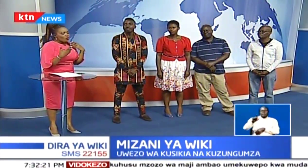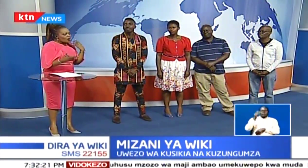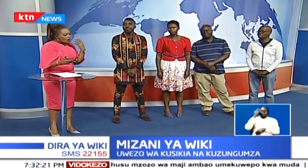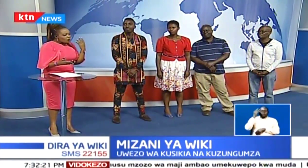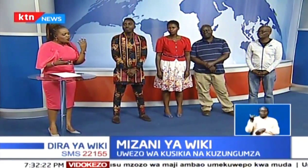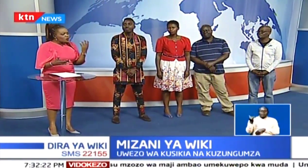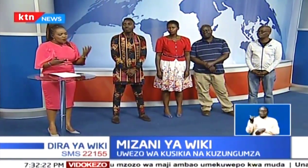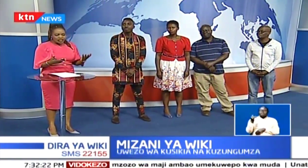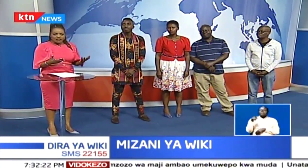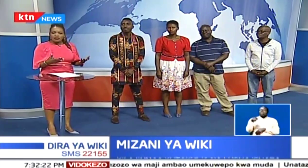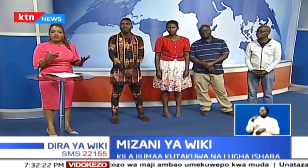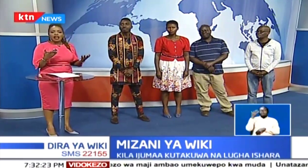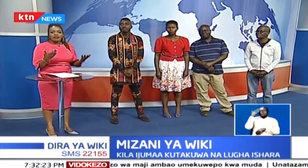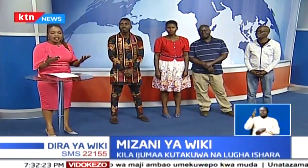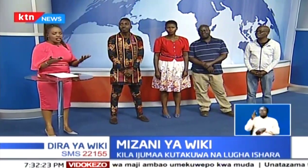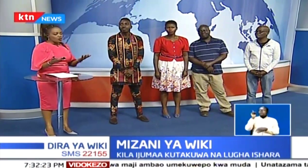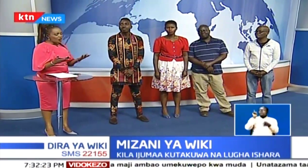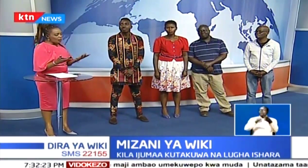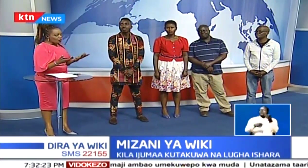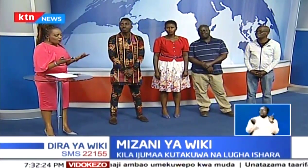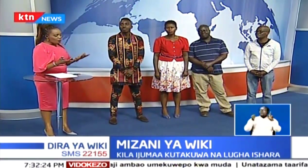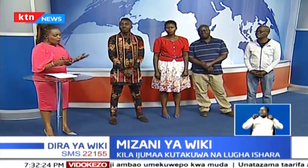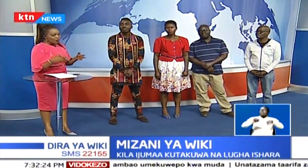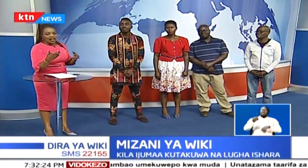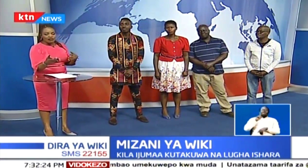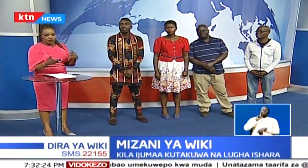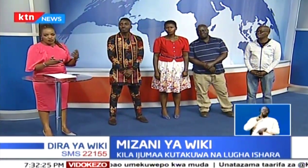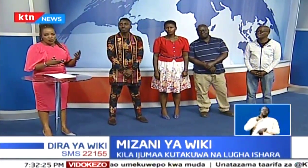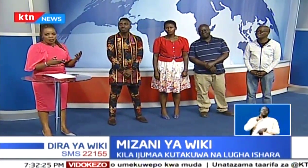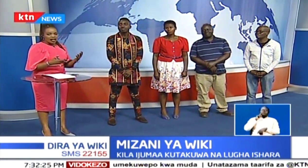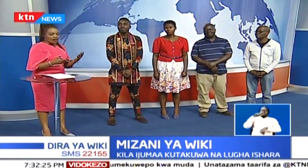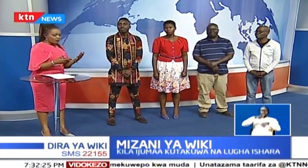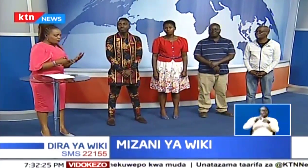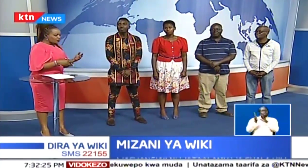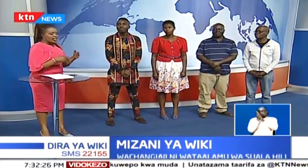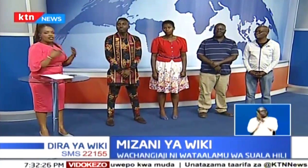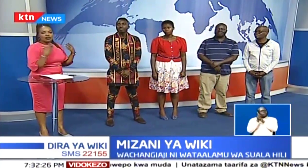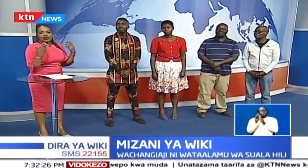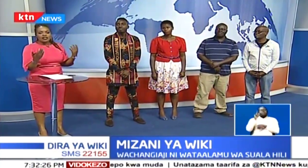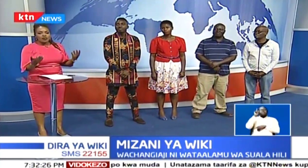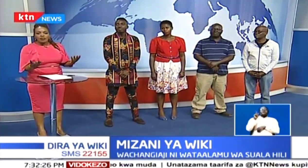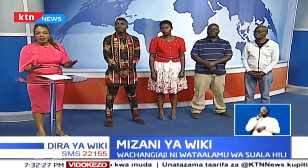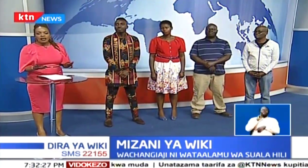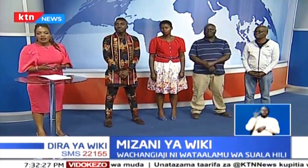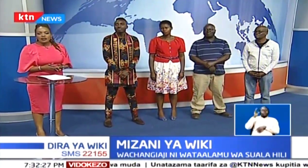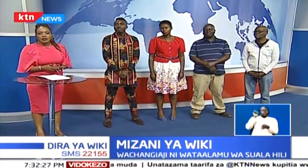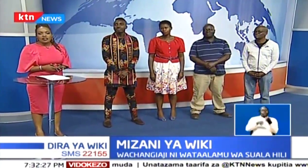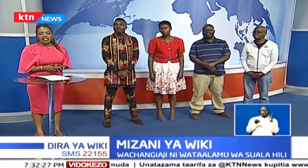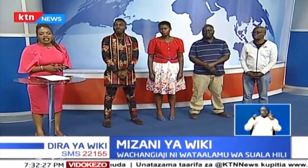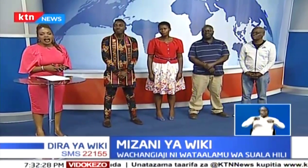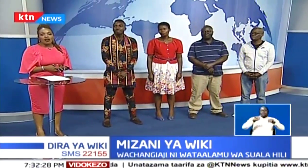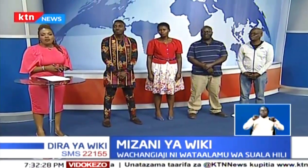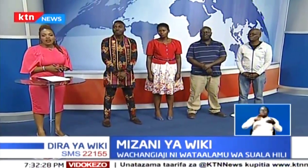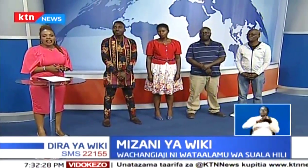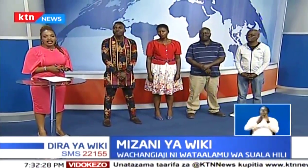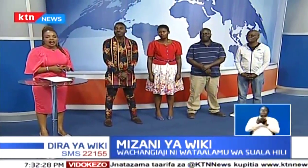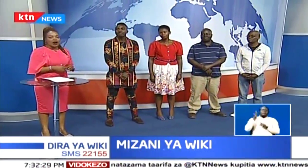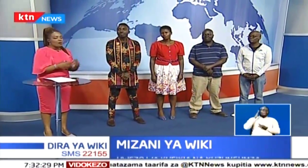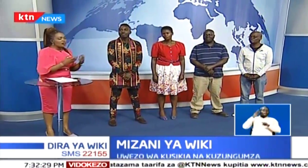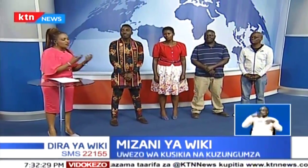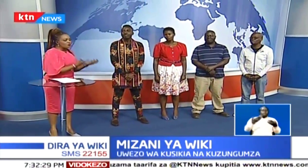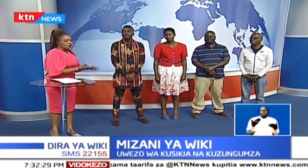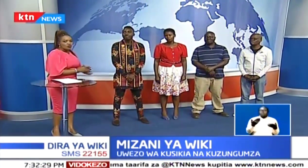sababu, hua hujui ni vipi utahamka kesho unambiwa kwa mba ulalavyo sivu wa mkavo. Kesho unaweza kwa muka bila uwezo wa kusikia au